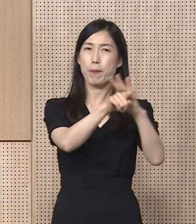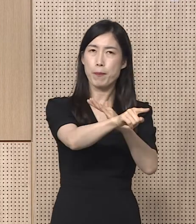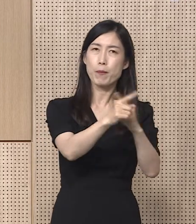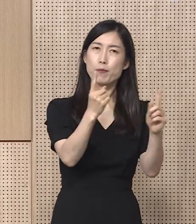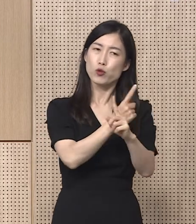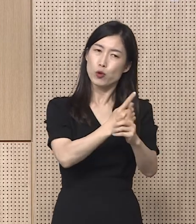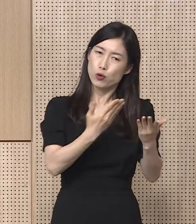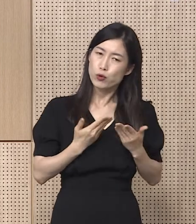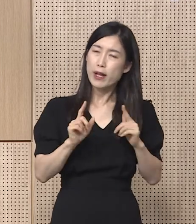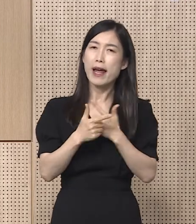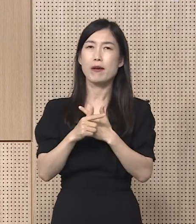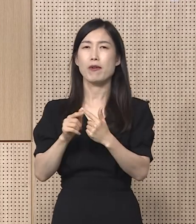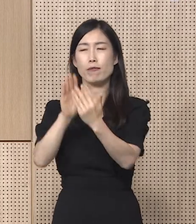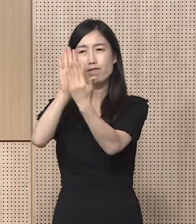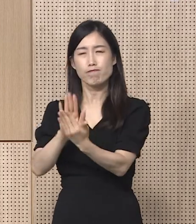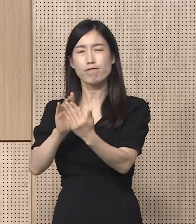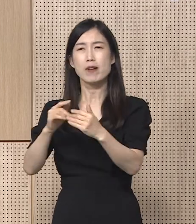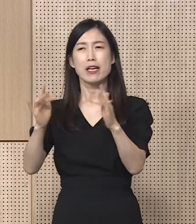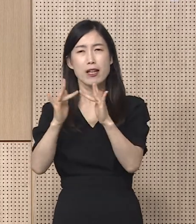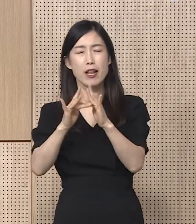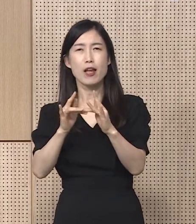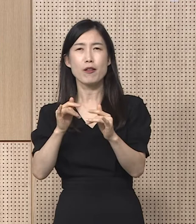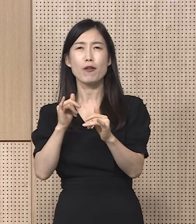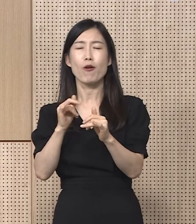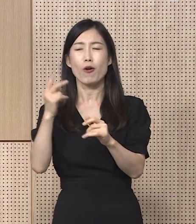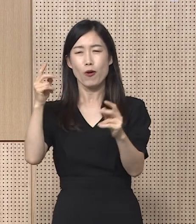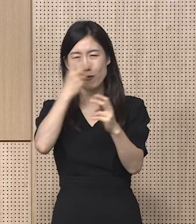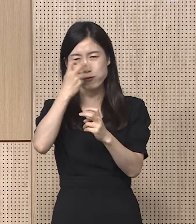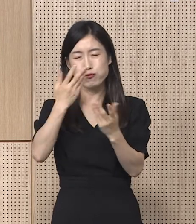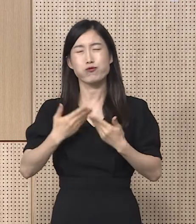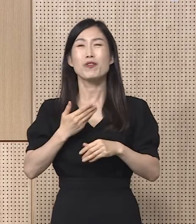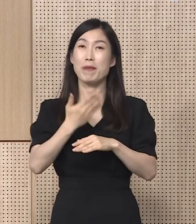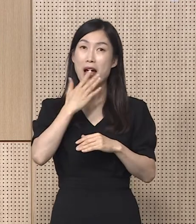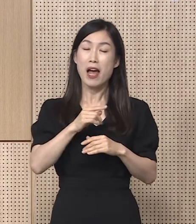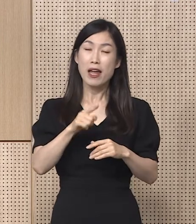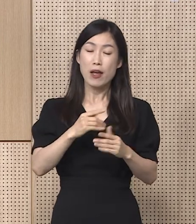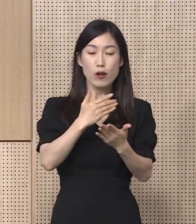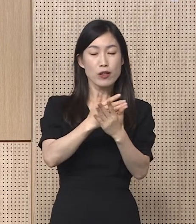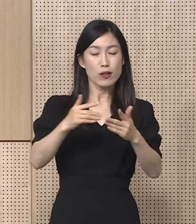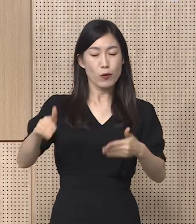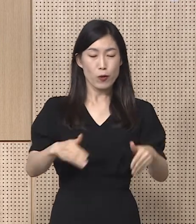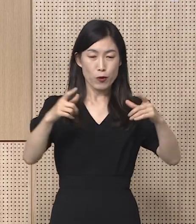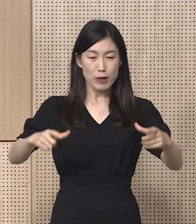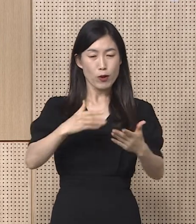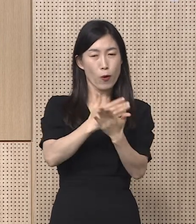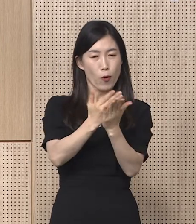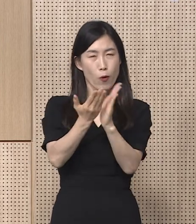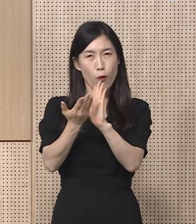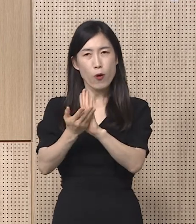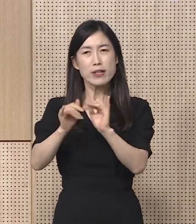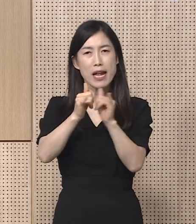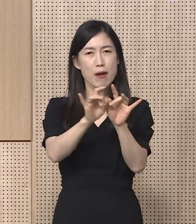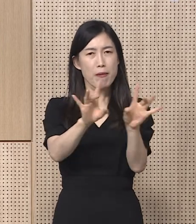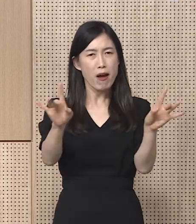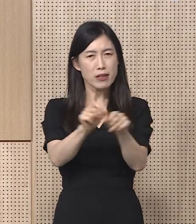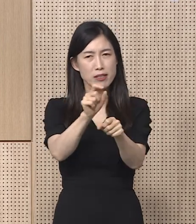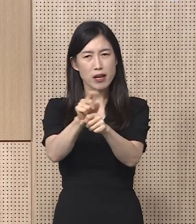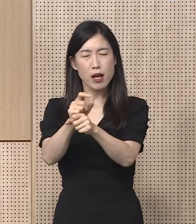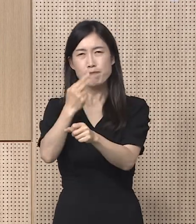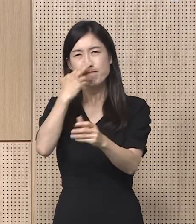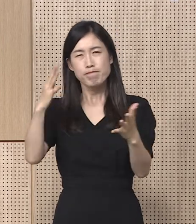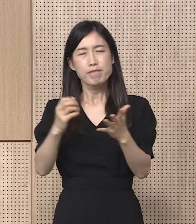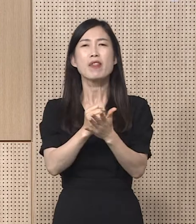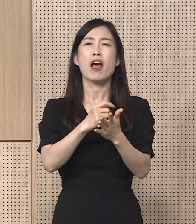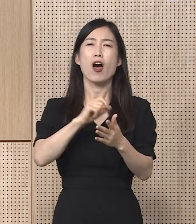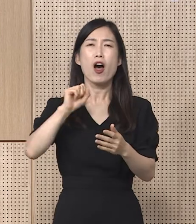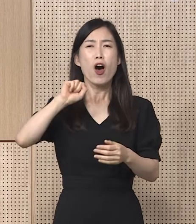먹는 치료제 처방이 가능합니다. 경기도는 이와 같은 고위험군 유형별 검사부터 치료제 처방까지 절차들이 하루 내에